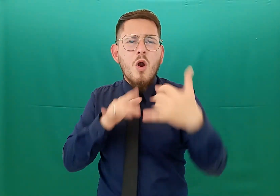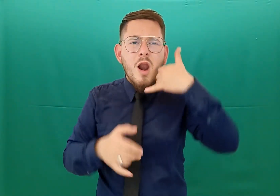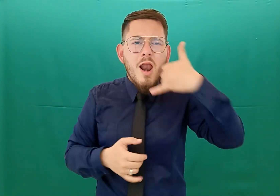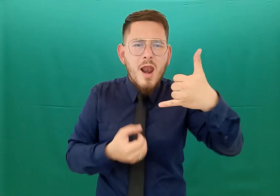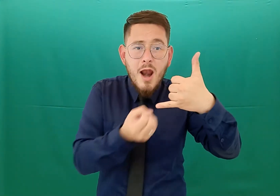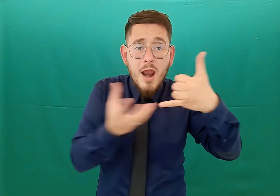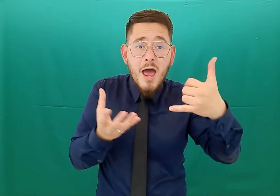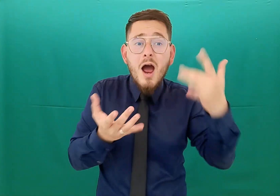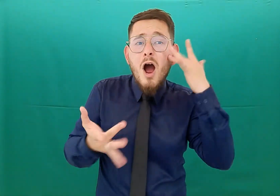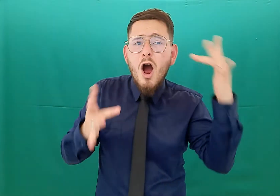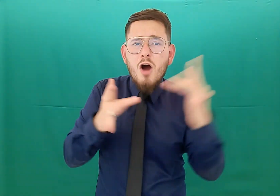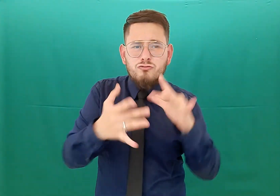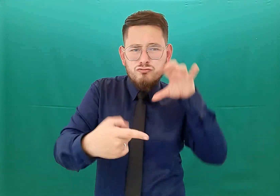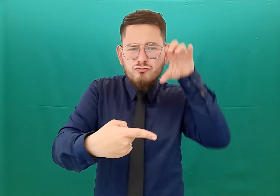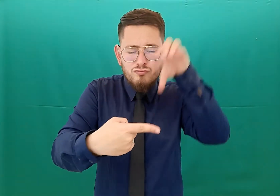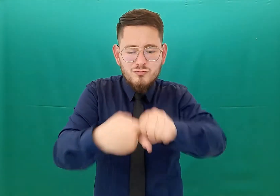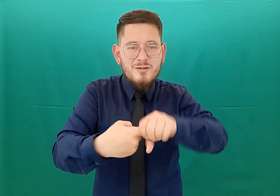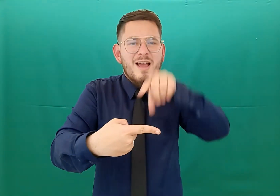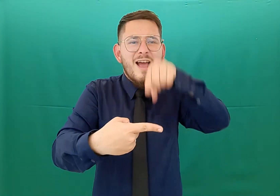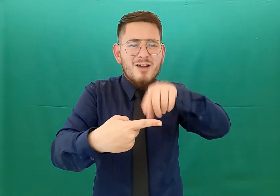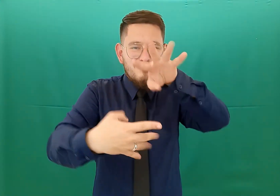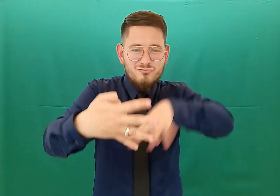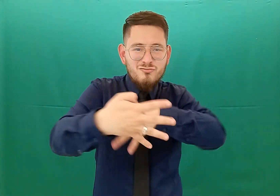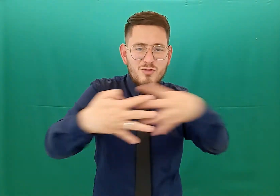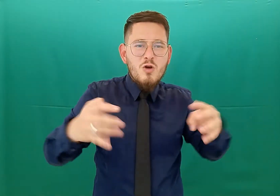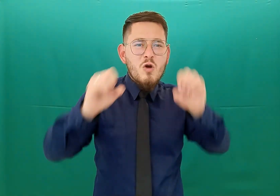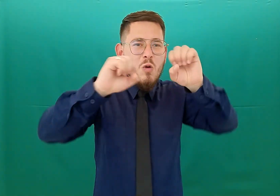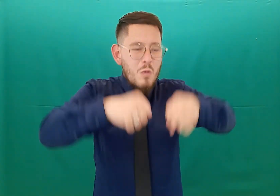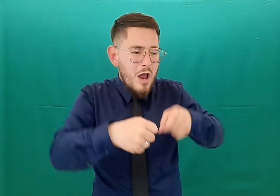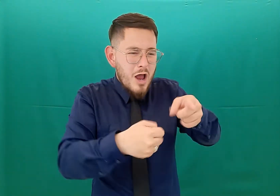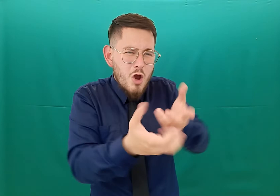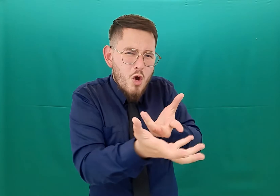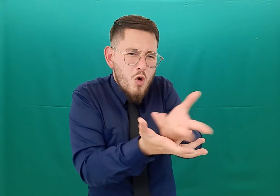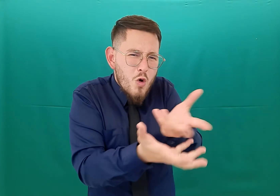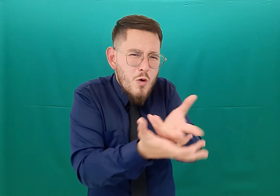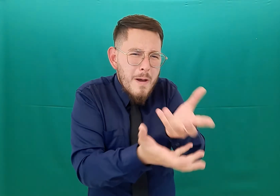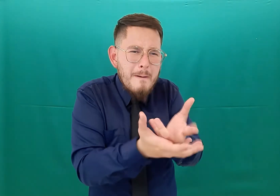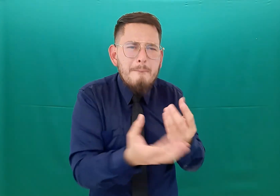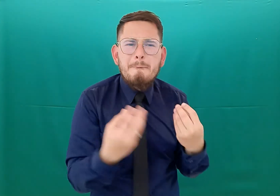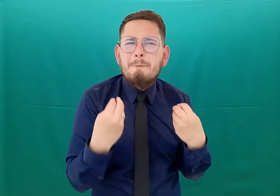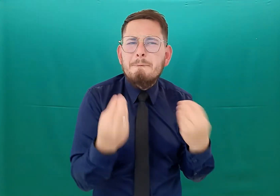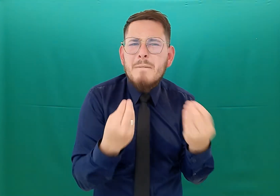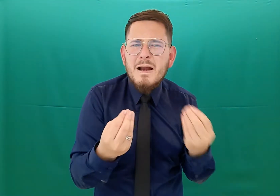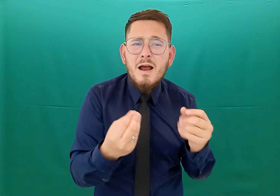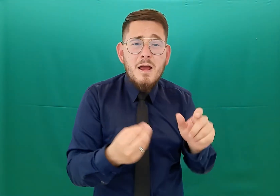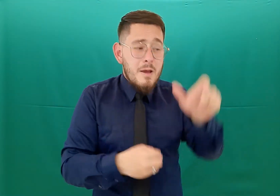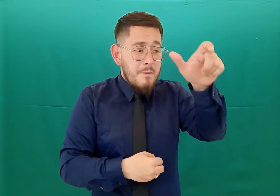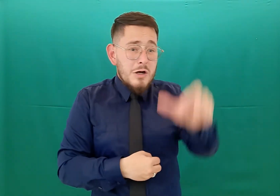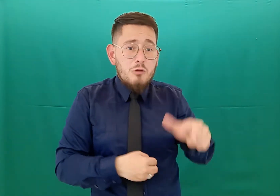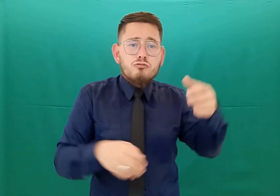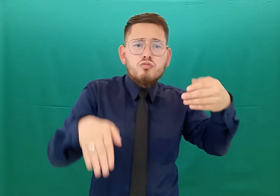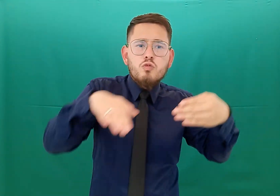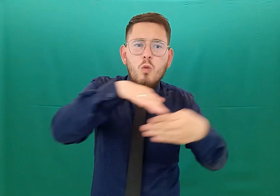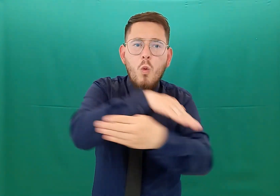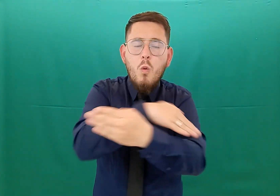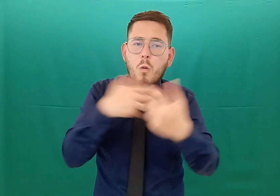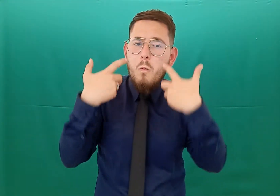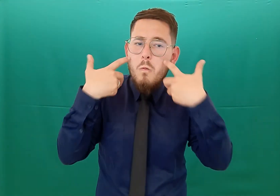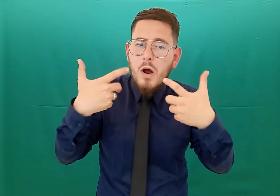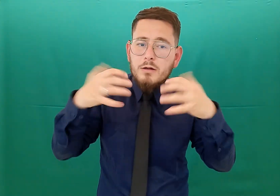y seguir todas las recomendaciones que allí se solicitan para poder acceder a este importante servicio y de esta manera